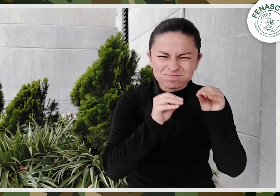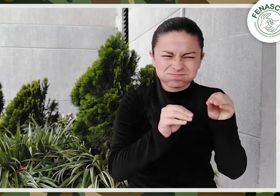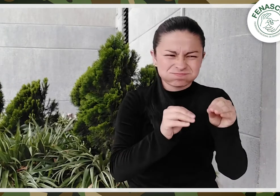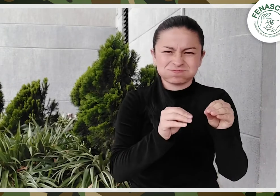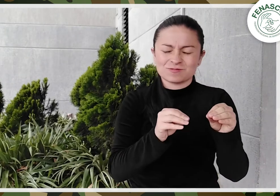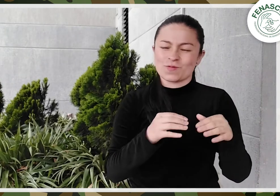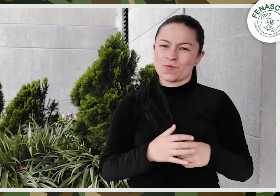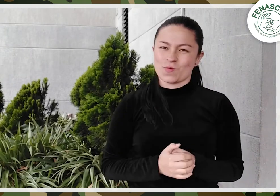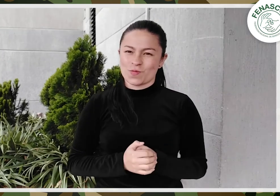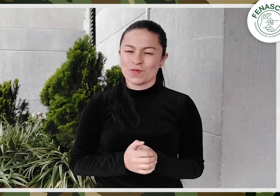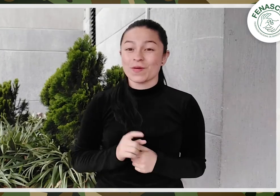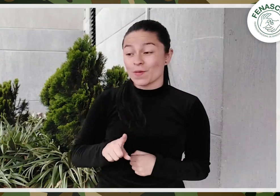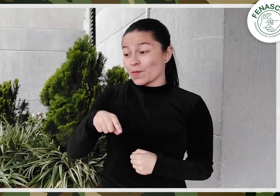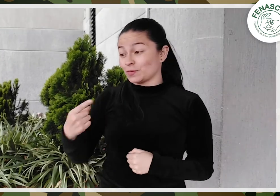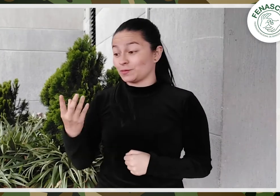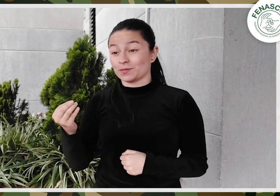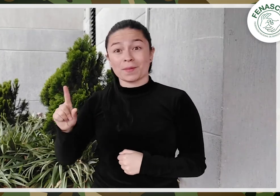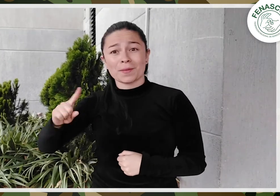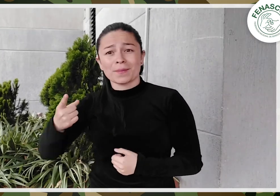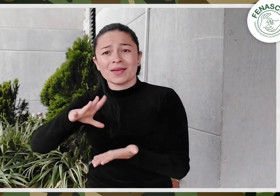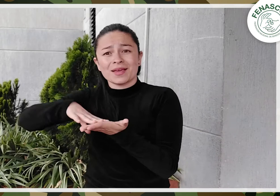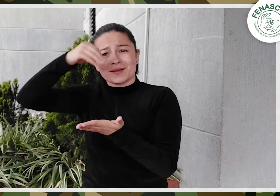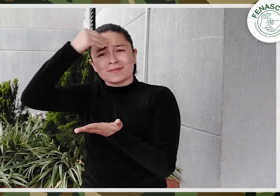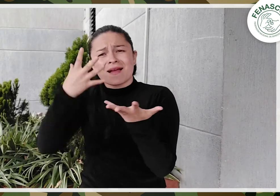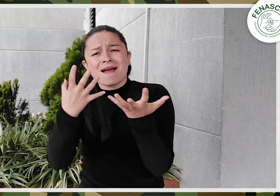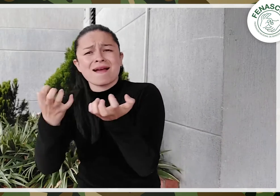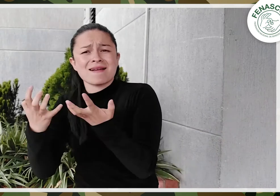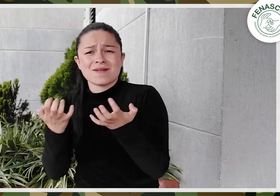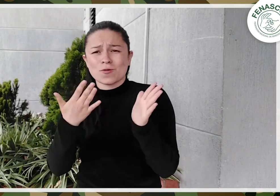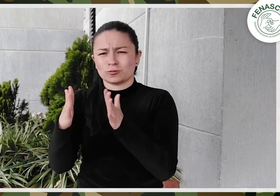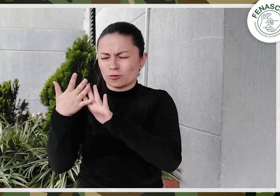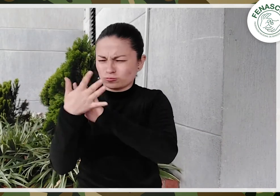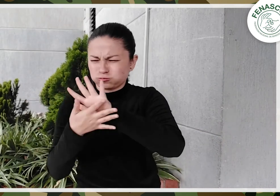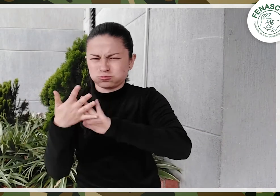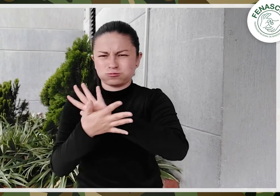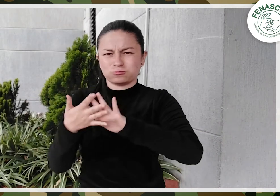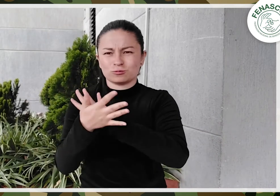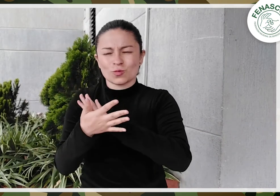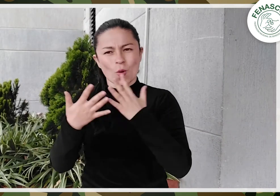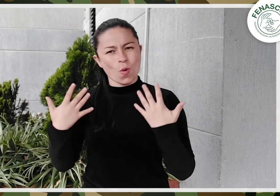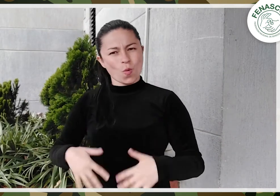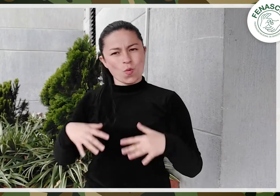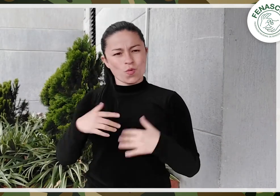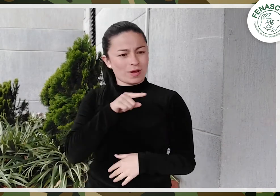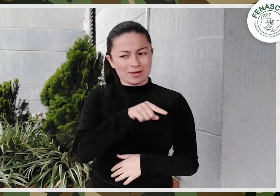esta oficina se interesara en tomar nuestro curso 1 del nivel inicial. Estos dos grupos ya han recibido sus certificados.